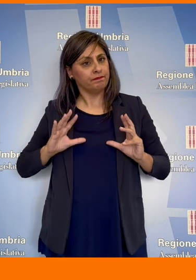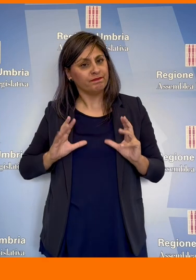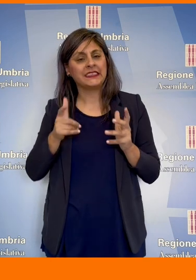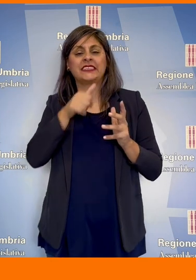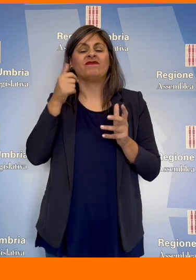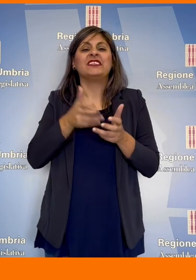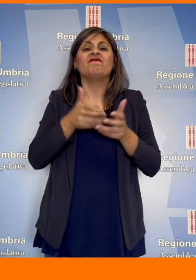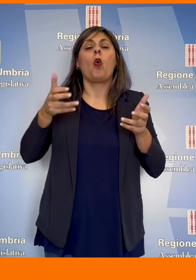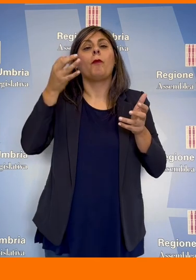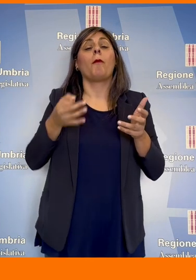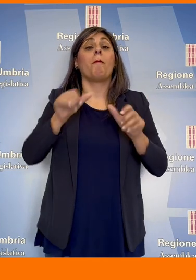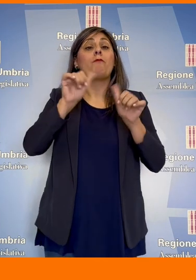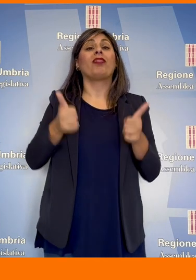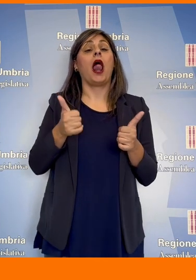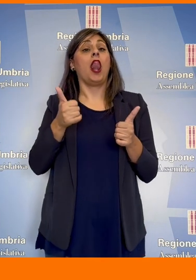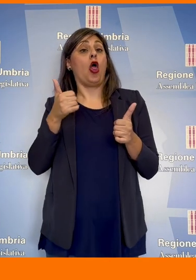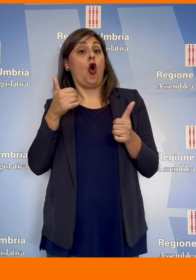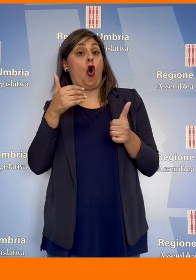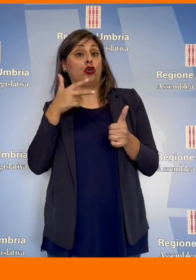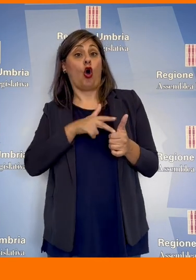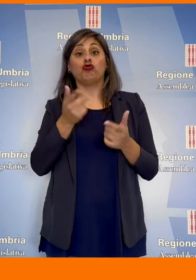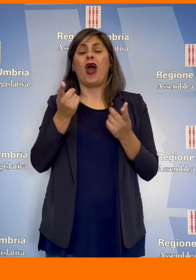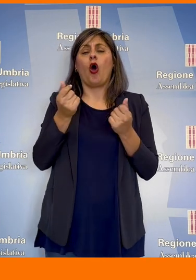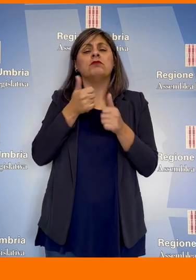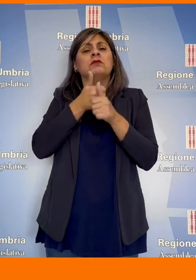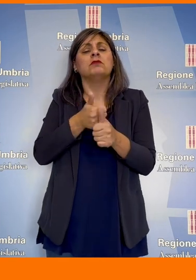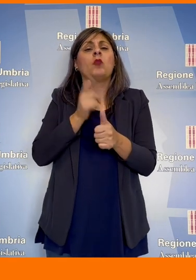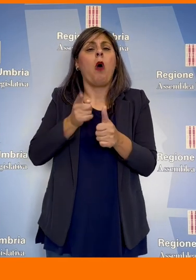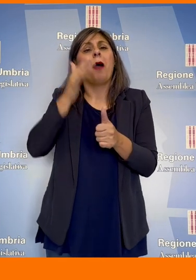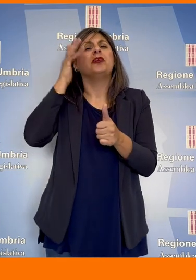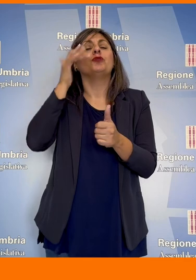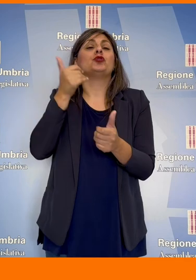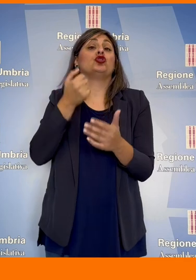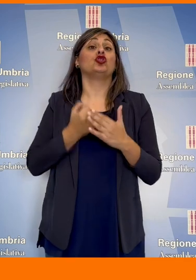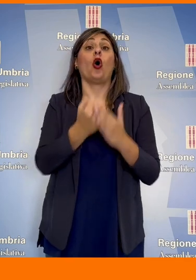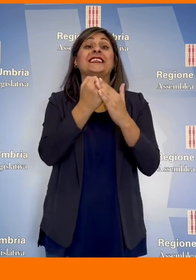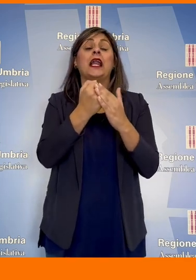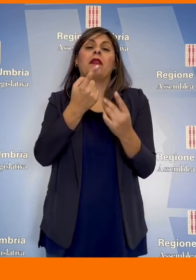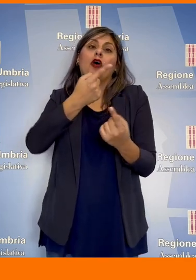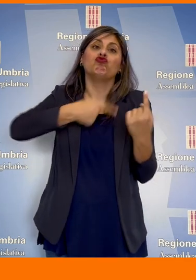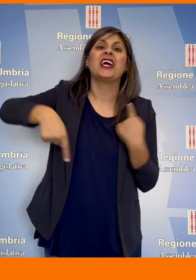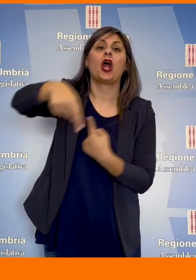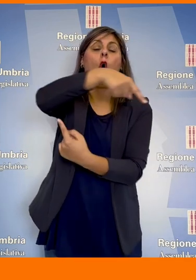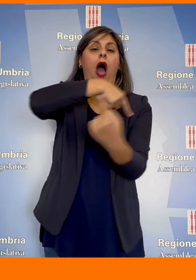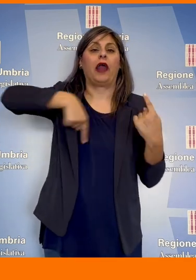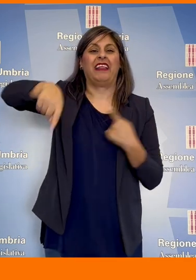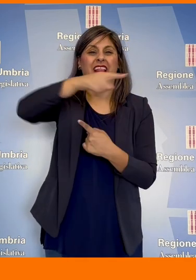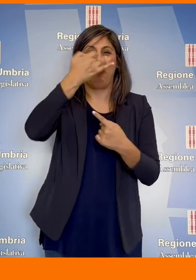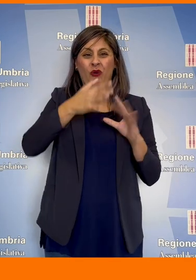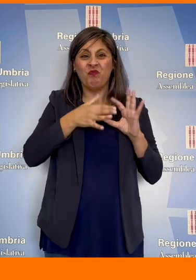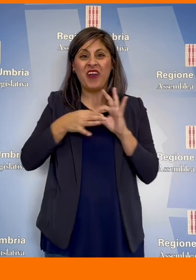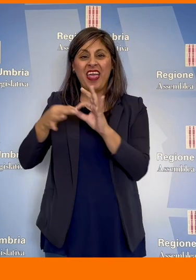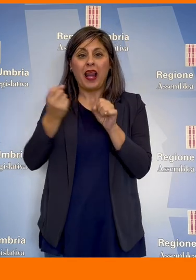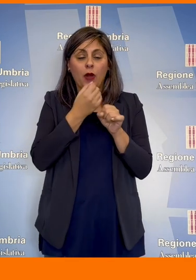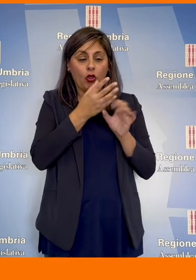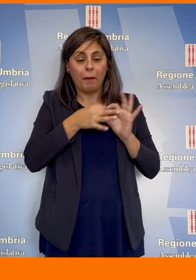sviluppo di modelli socio-economici improntati alla sostenibilità e alla circolarità dell'intera filiera